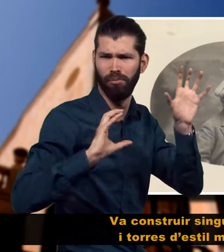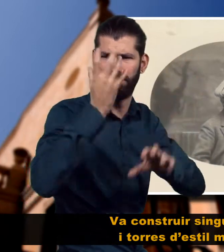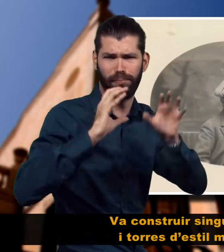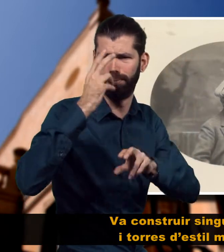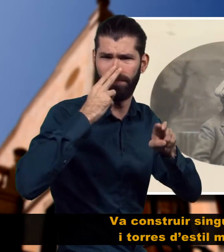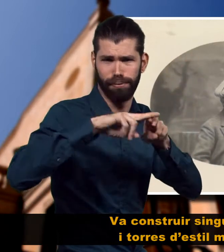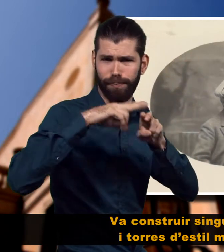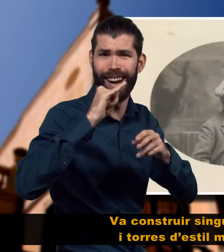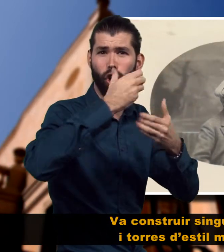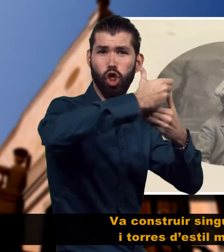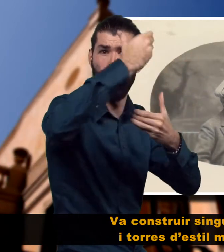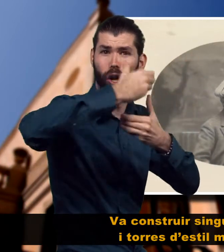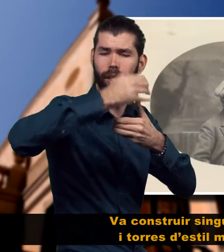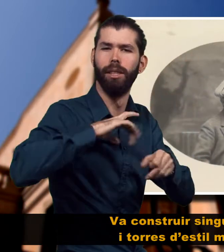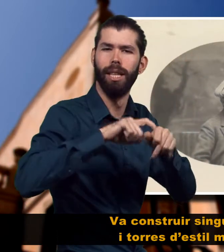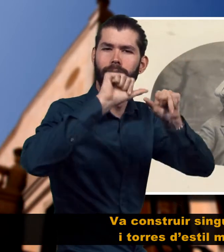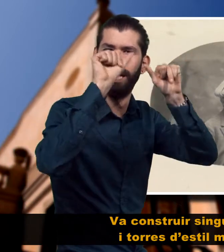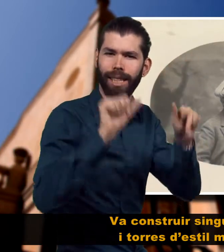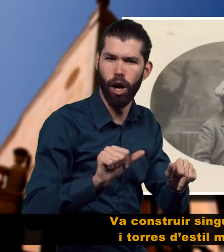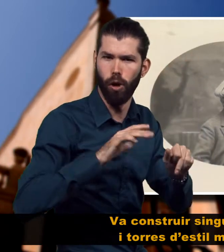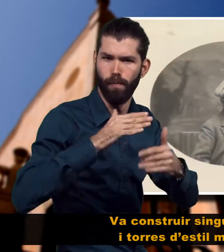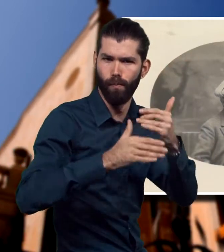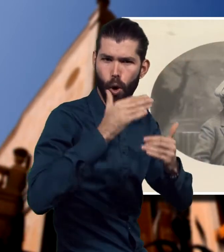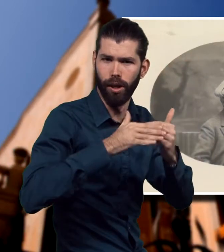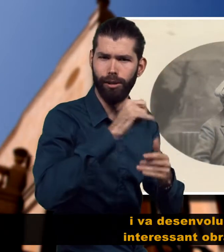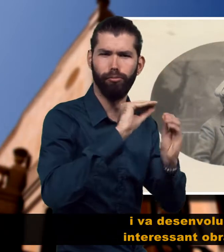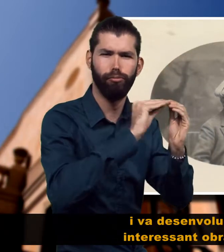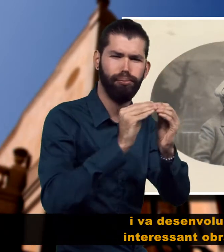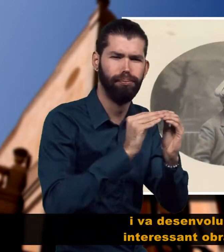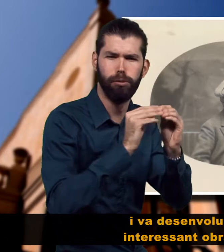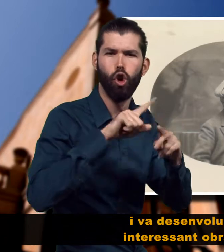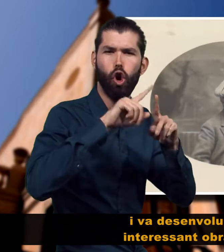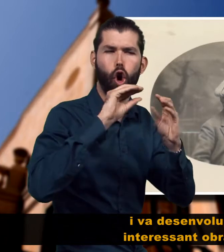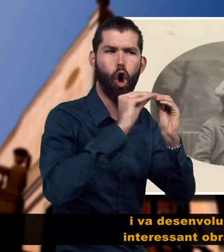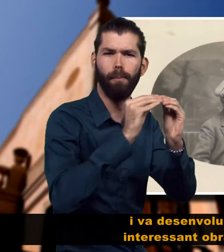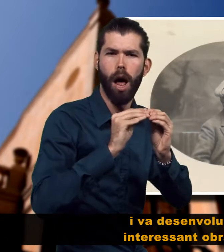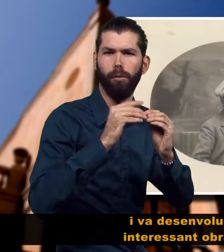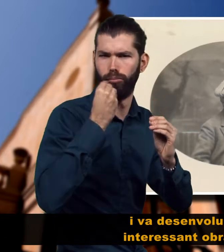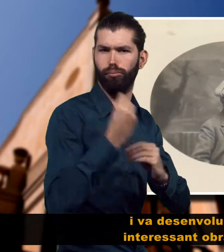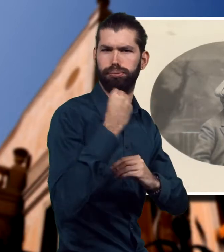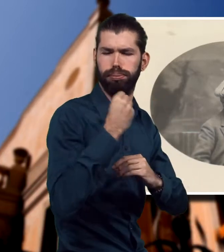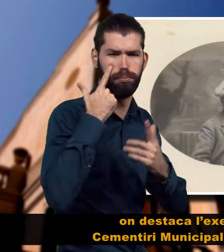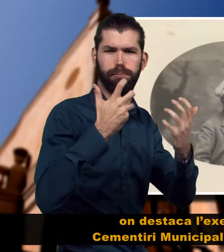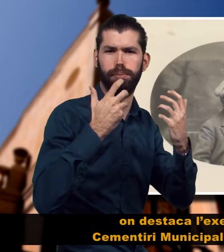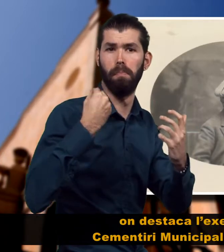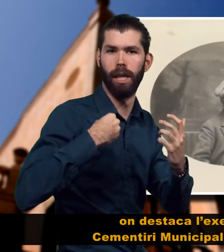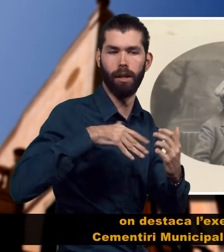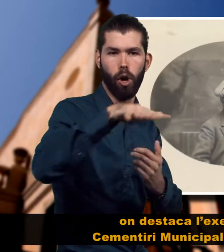singulars cases i torres d'estil modernista i va desenvolupar una interessant obra pública on destaca l'execució del cementiri